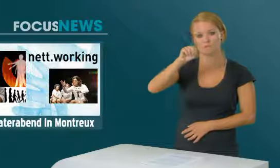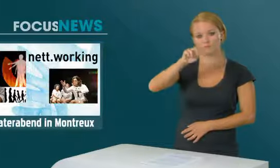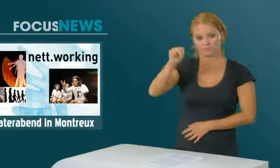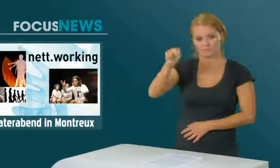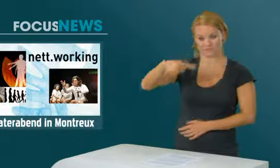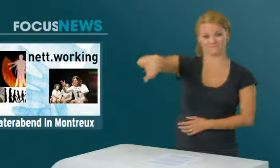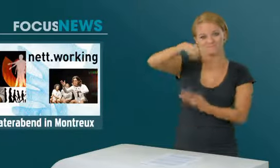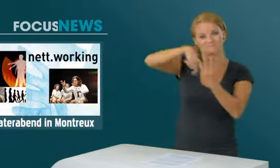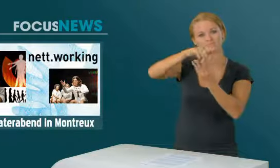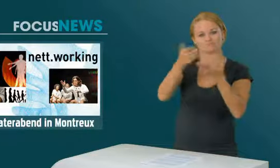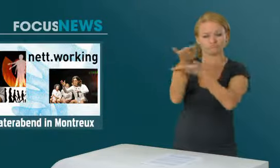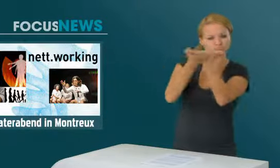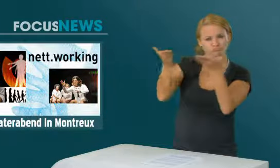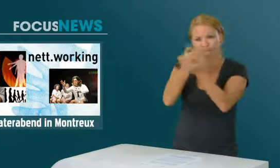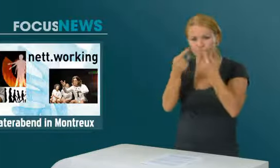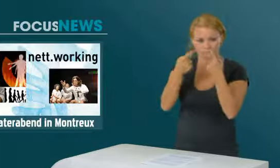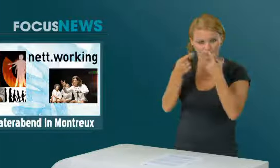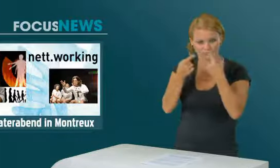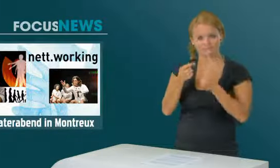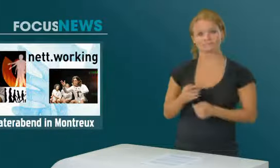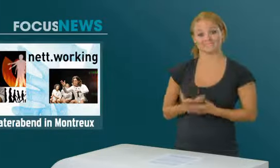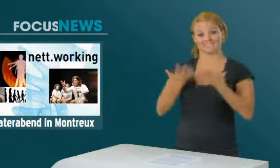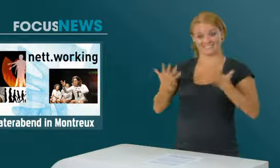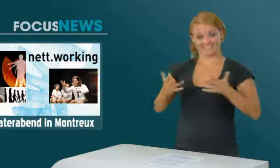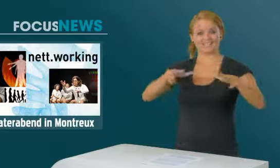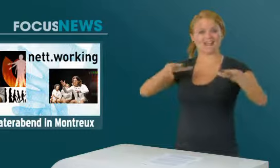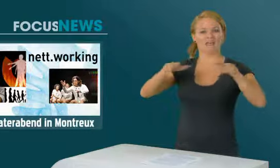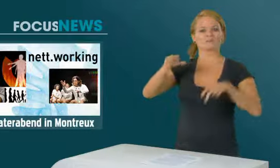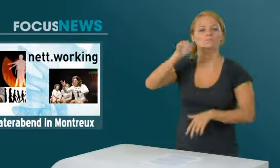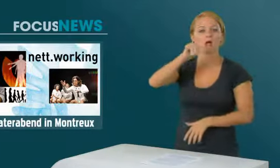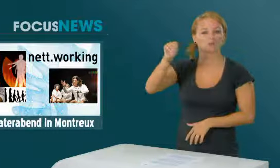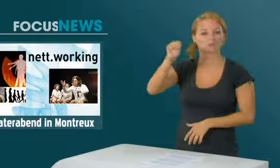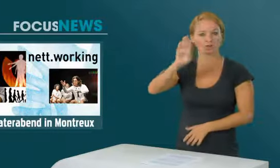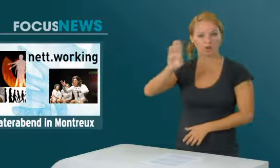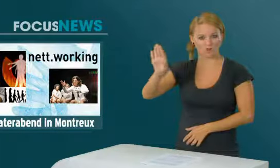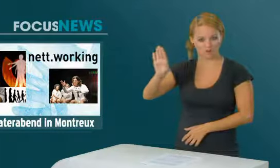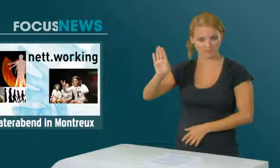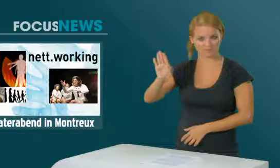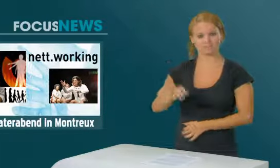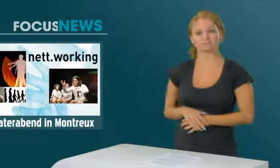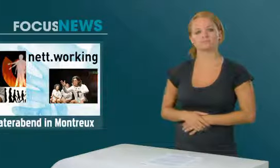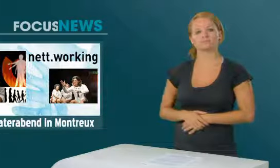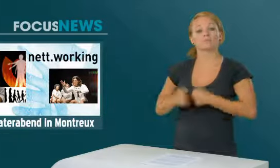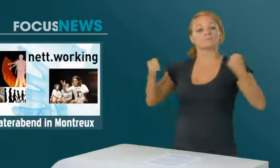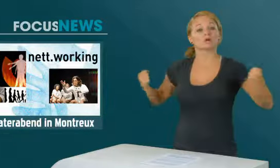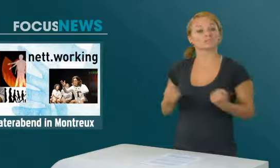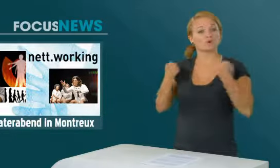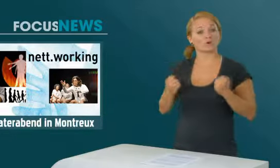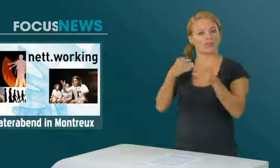konzipierten im Austausch das Stück. Die Regie wird von Markus Bühlmann übernommen. Die Produktionsleitung